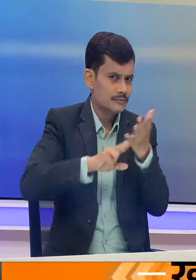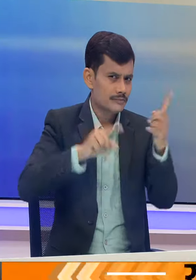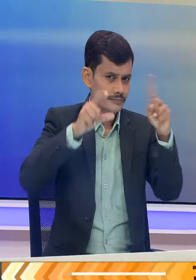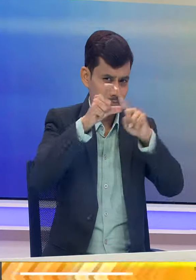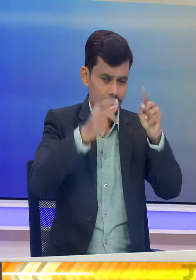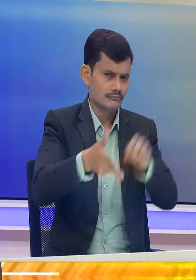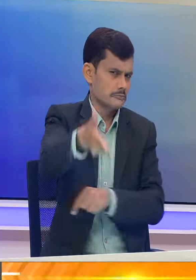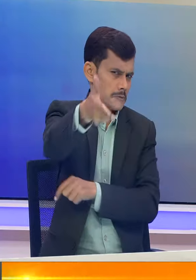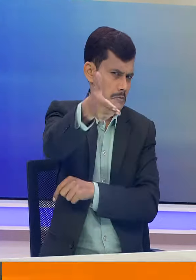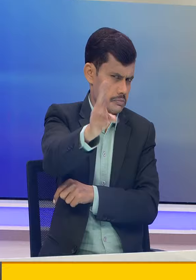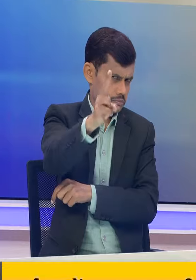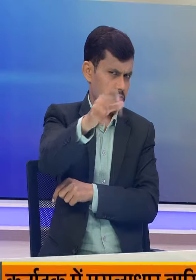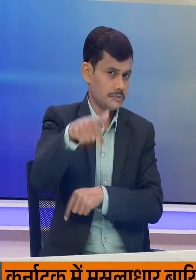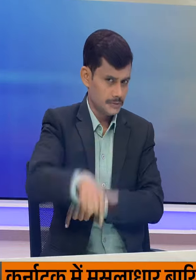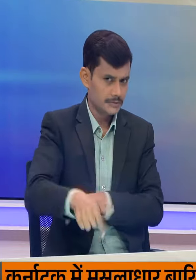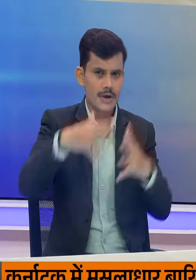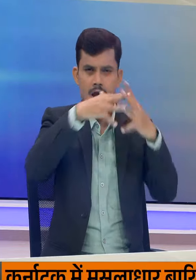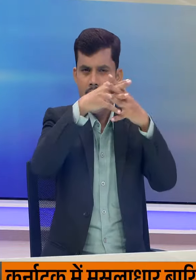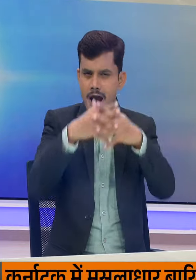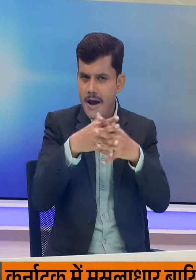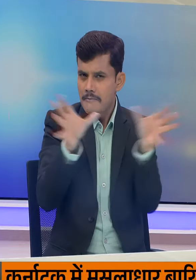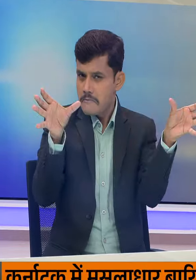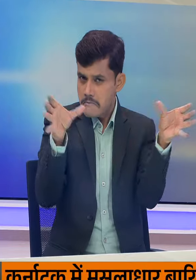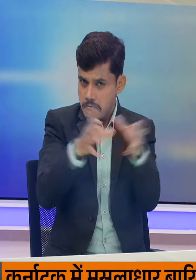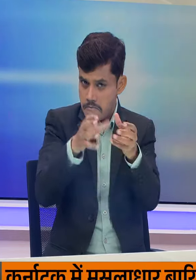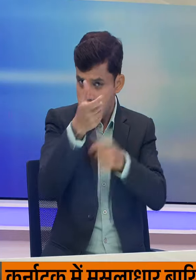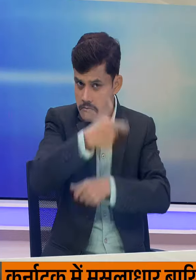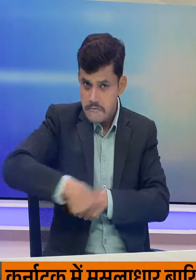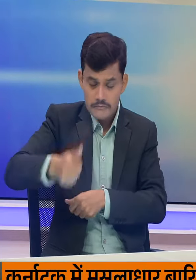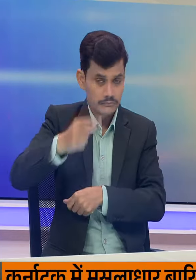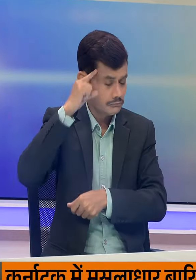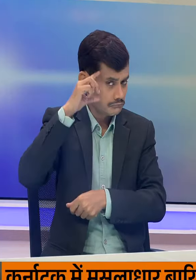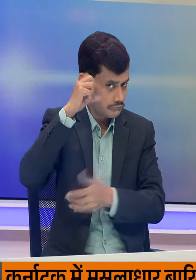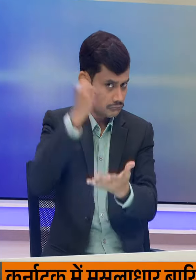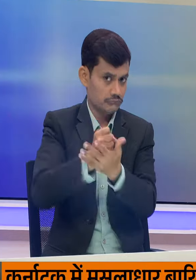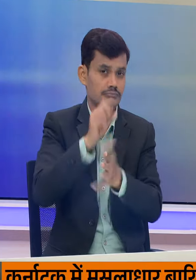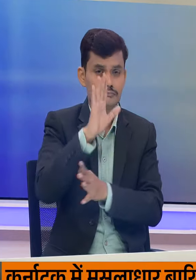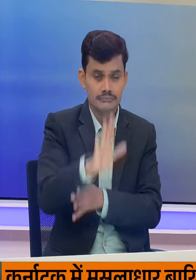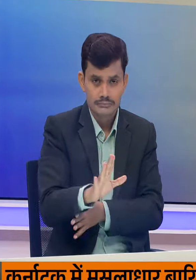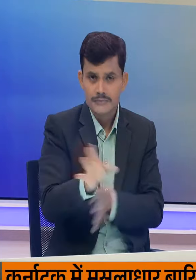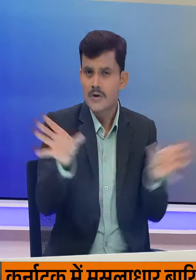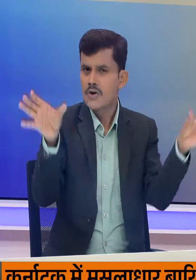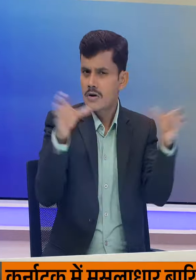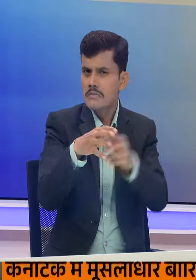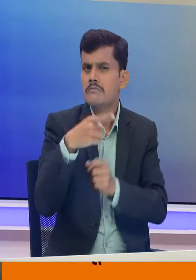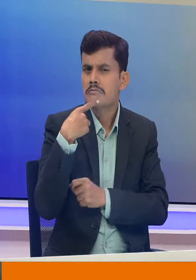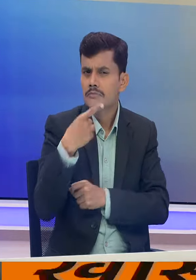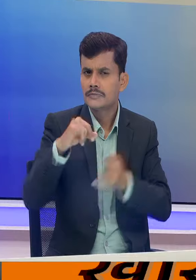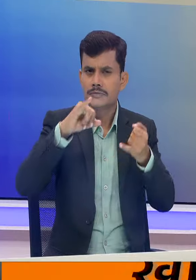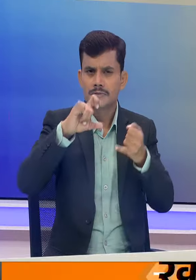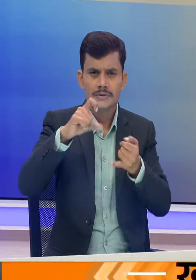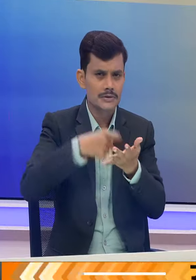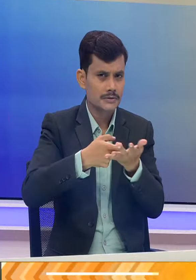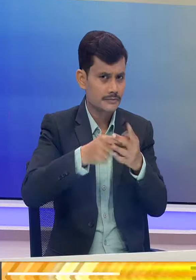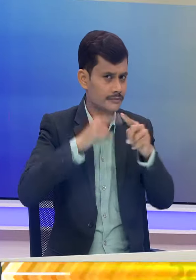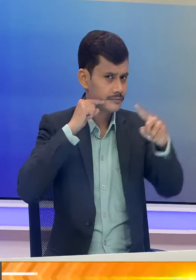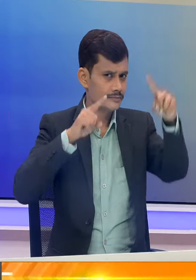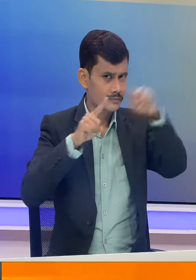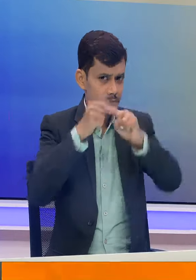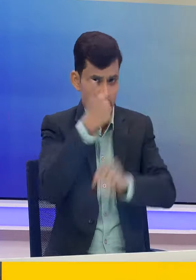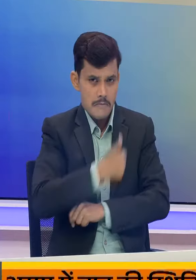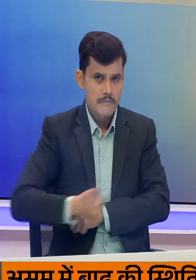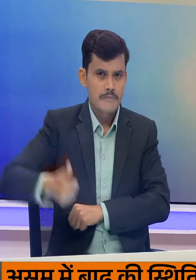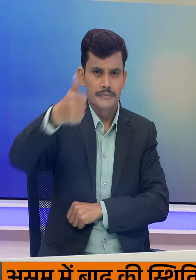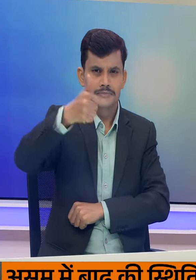जानलिवा हमले के मामले में अमेरिकी संसदे कमेटी ने बड़ा कदम उठाया है कमेटी ने सीक्रेट सर्विस डारेक्टर